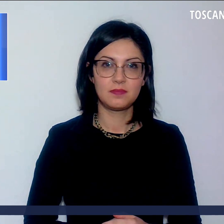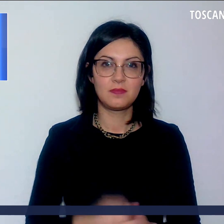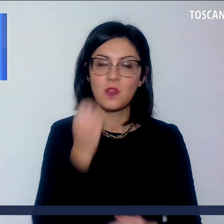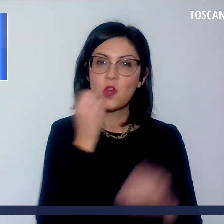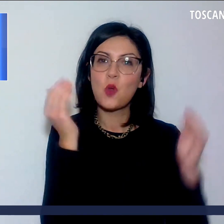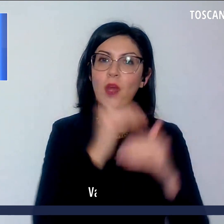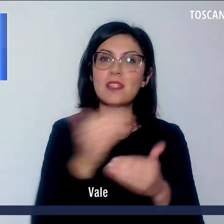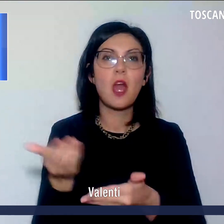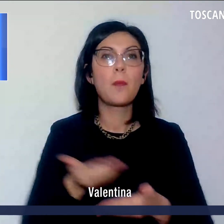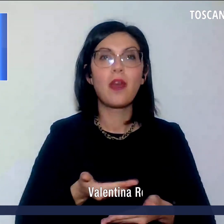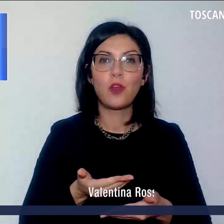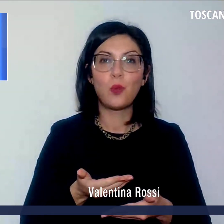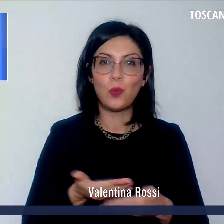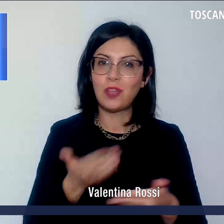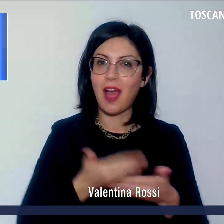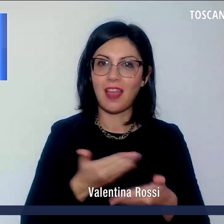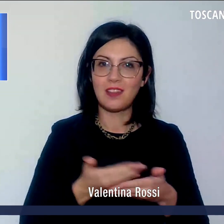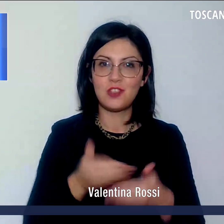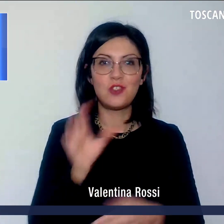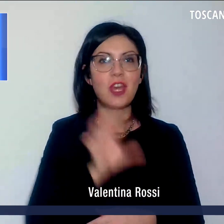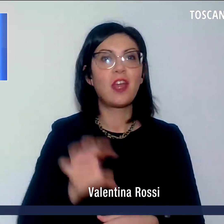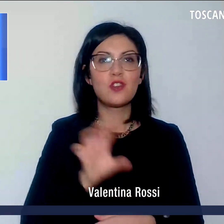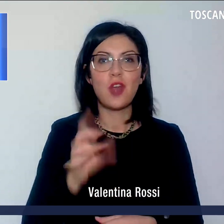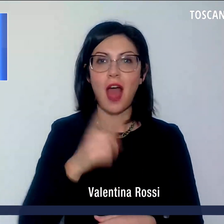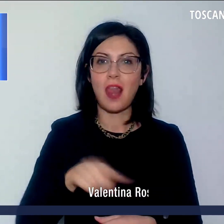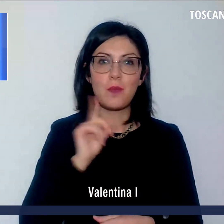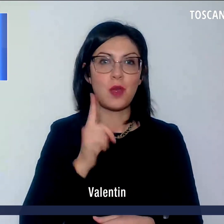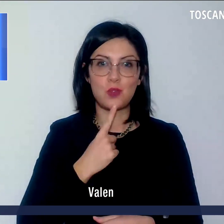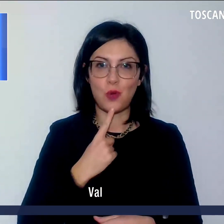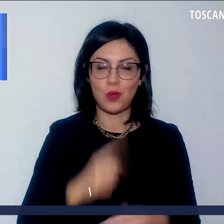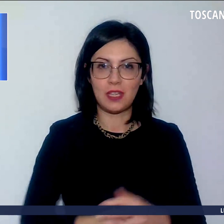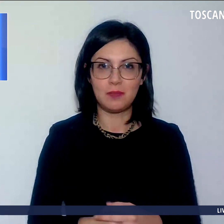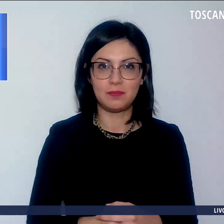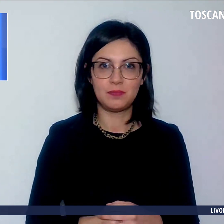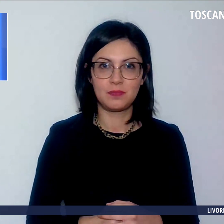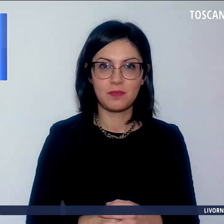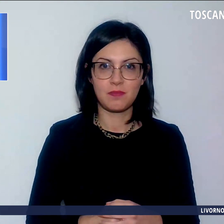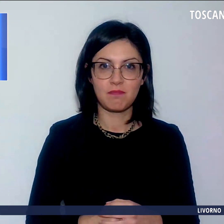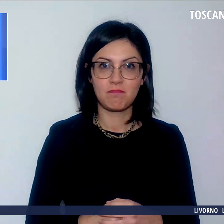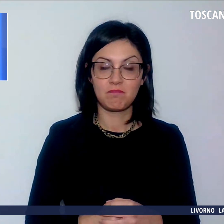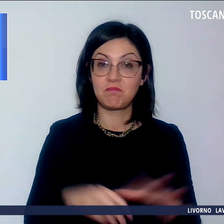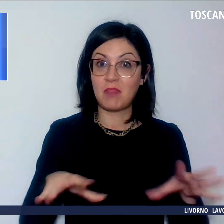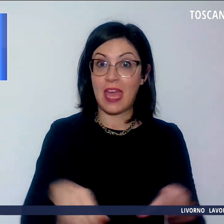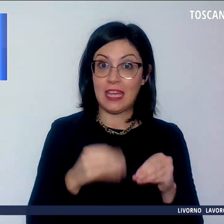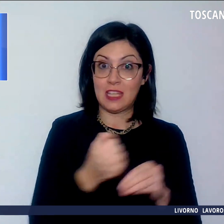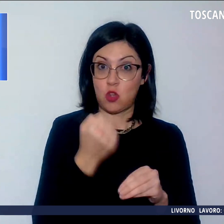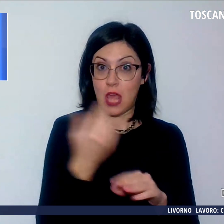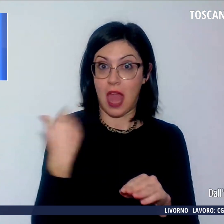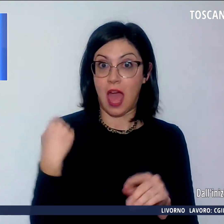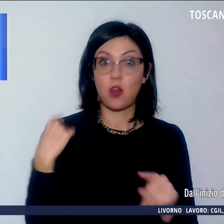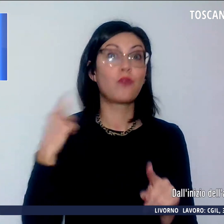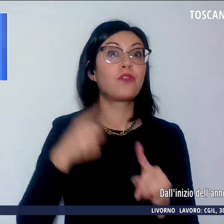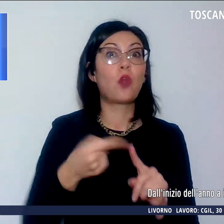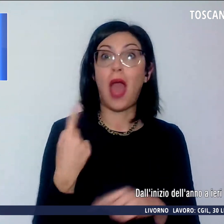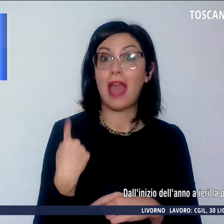Benvenuti a questa edizione del telegiornale Nella lingua dei segni. Dall'inizio dell'anno a ieri la procura di Prato ha